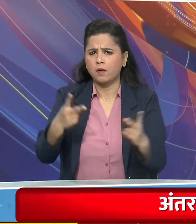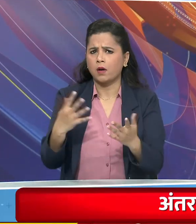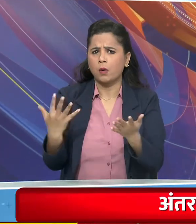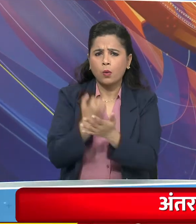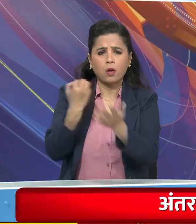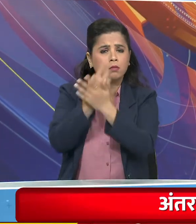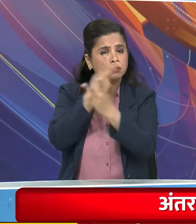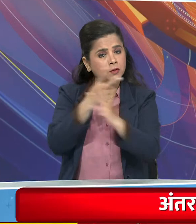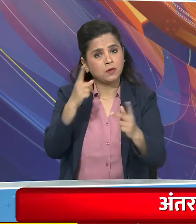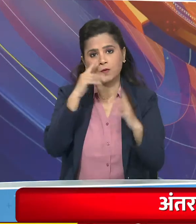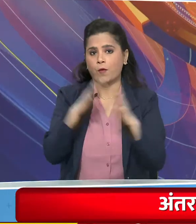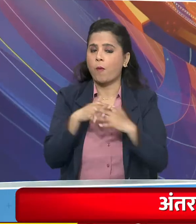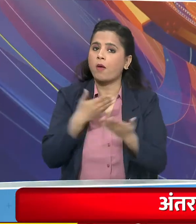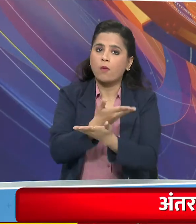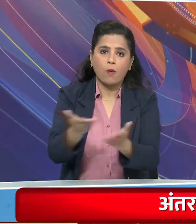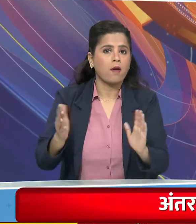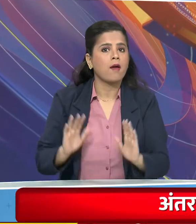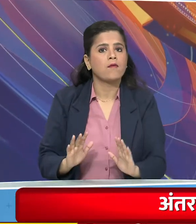स्थापिक